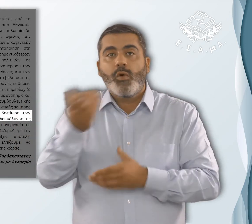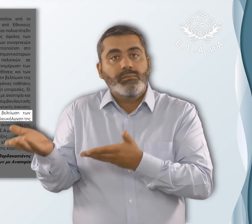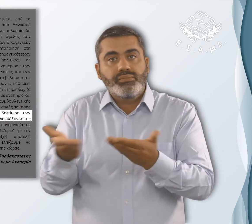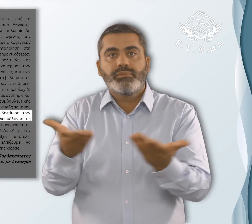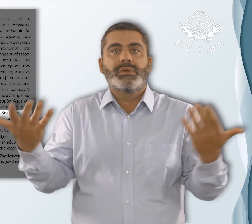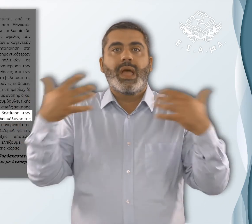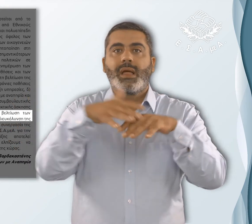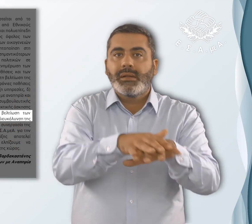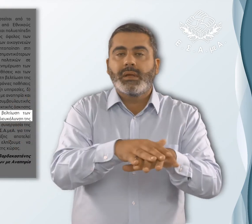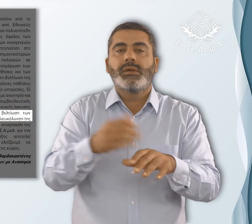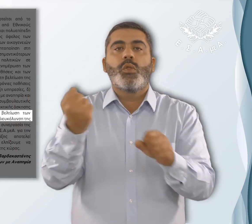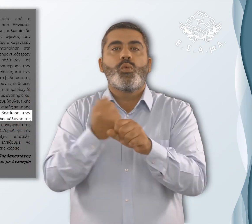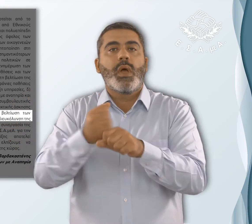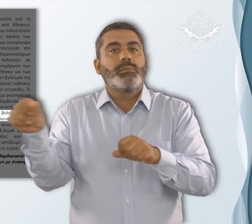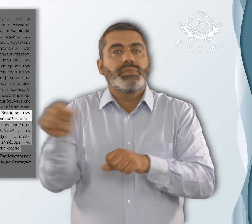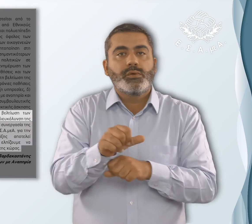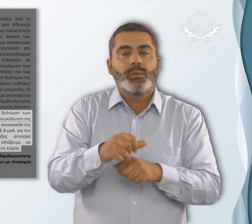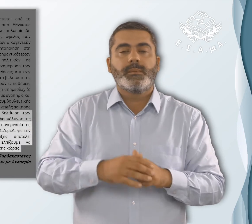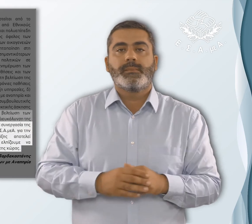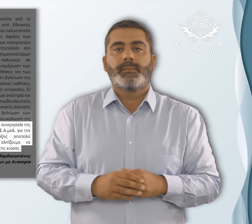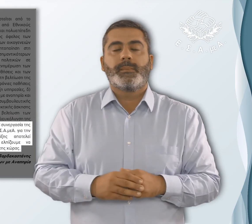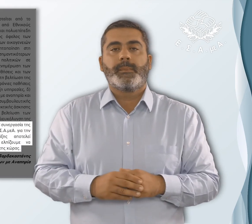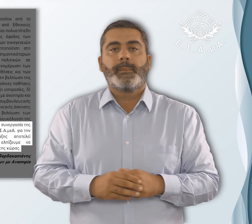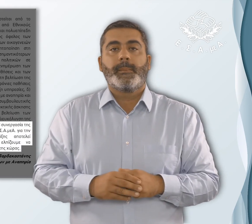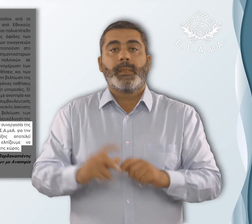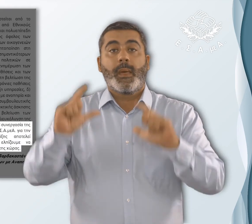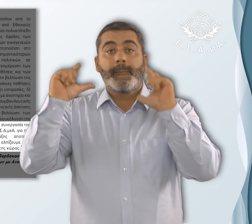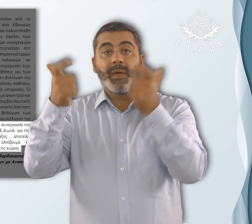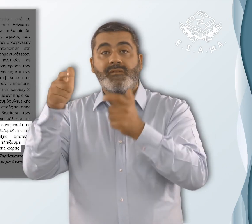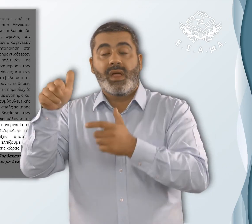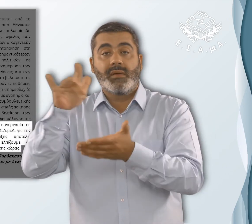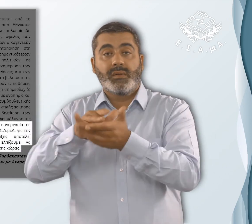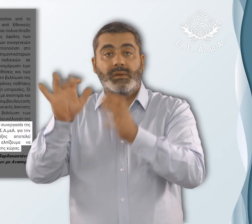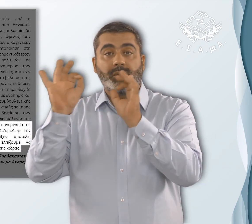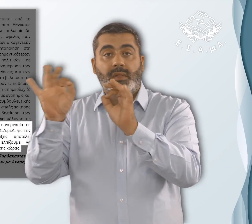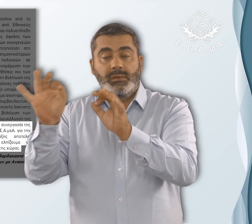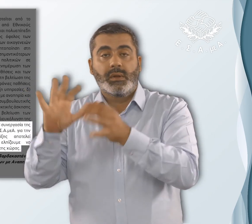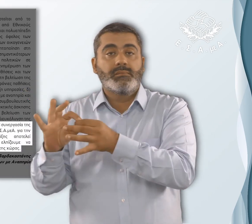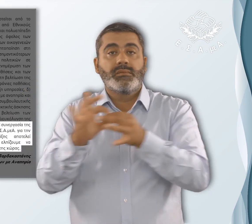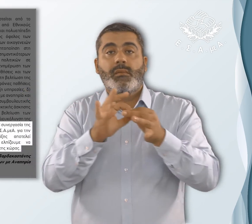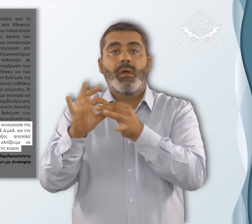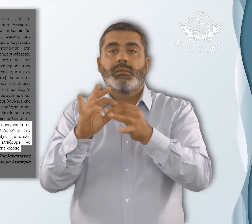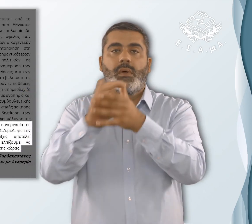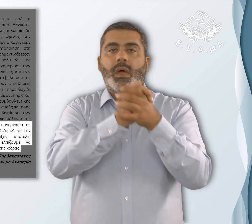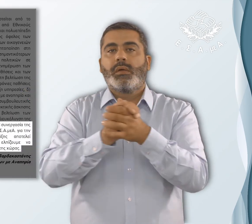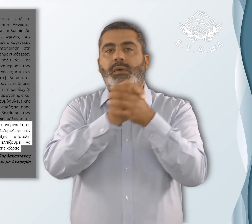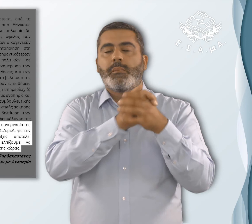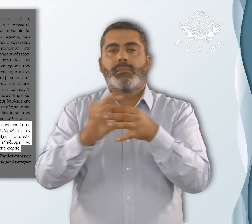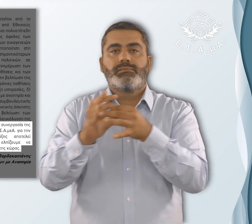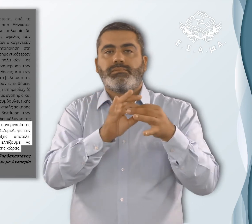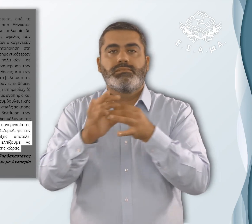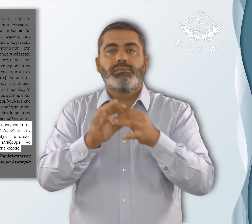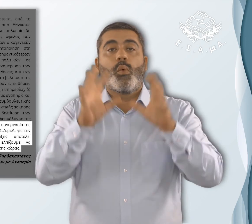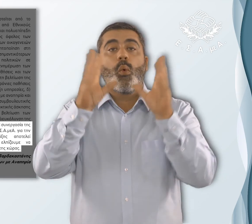ένταξης και επανένταξης τους στην εργασία. Η συνεργασία της Περιφέρειας Κεντρικής Μακεδονίας με την ΕΣΑΜΕΑ για την